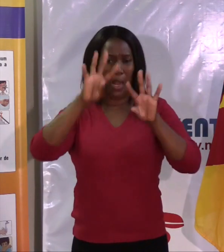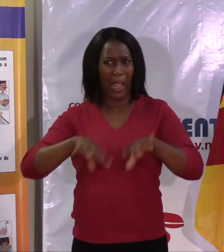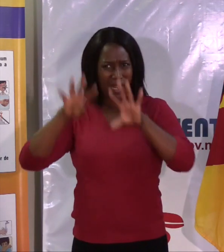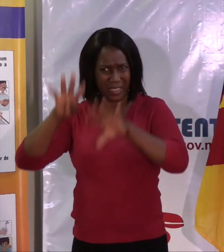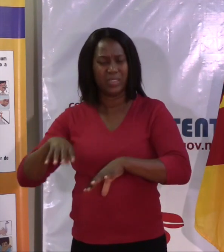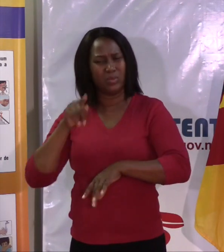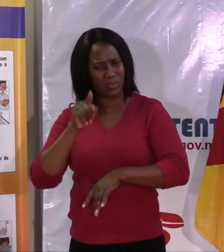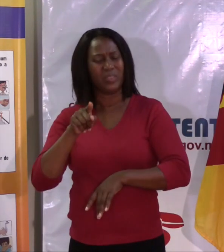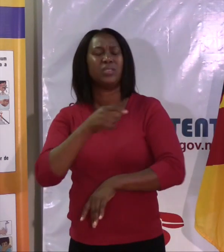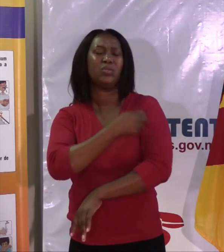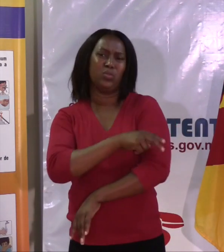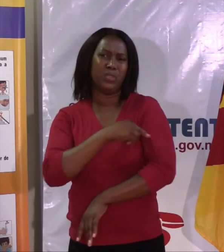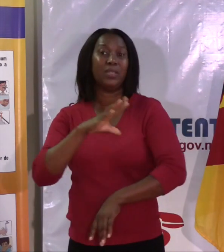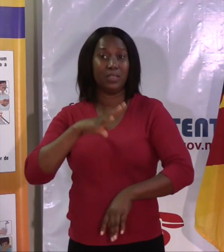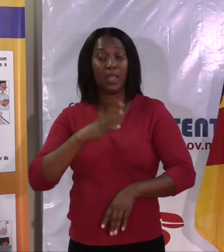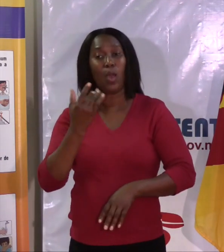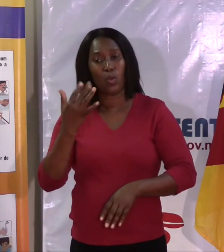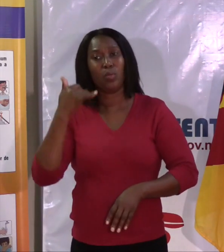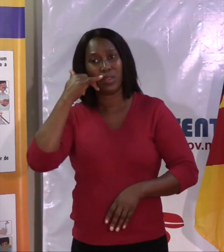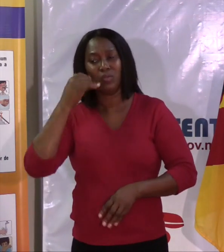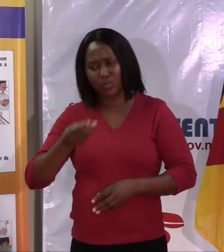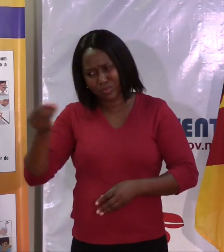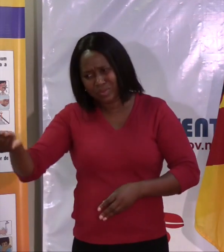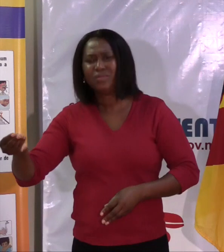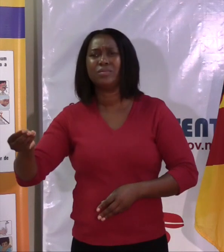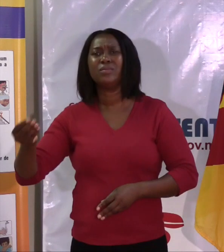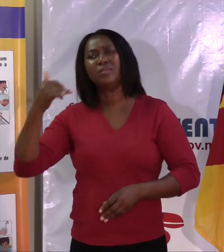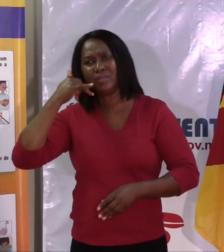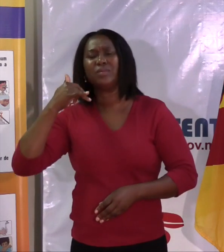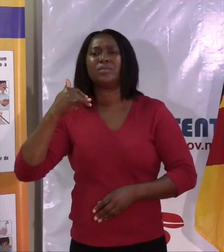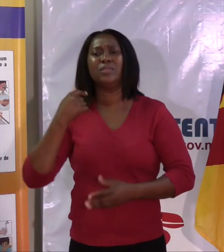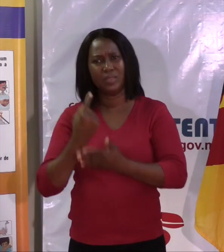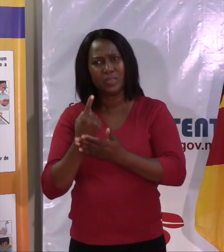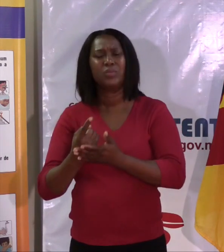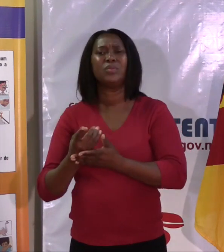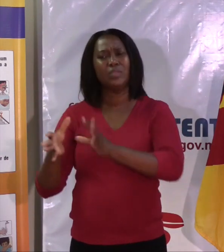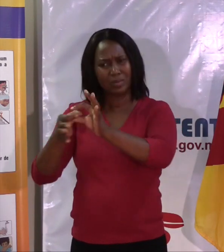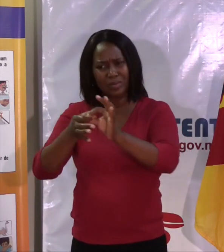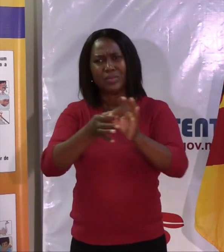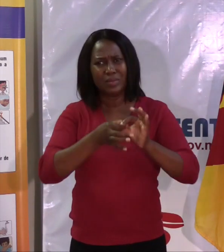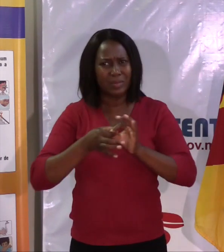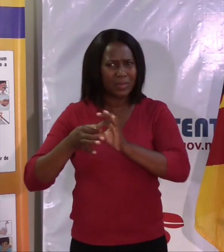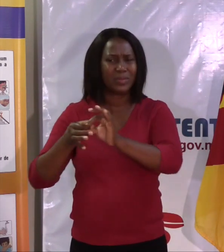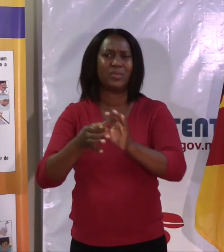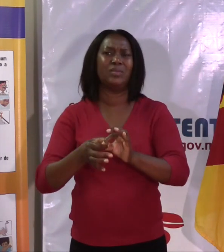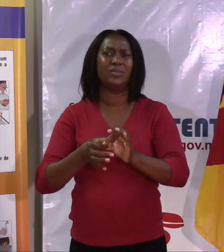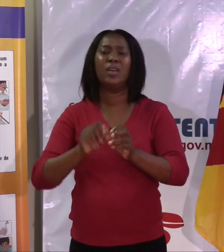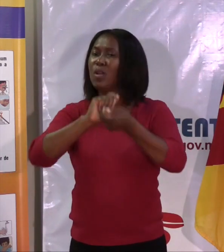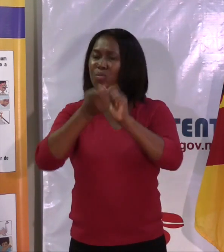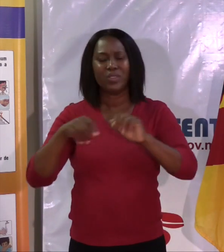vocês estão no telefone, não custa nada dar ao cidadão para ligar. É o que nós queremos, porque o sistema tem muitos furos. Não mudou. É o mesmo sistema de